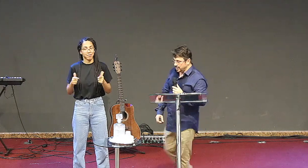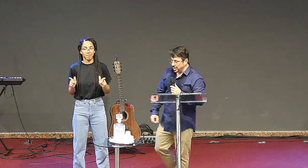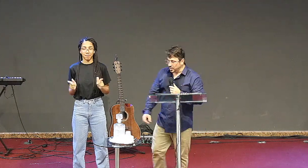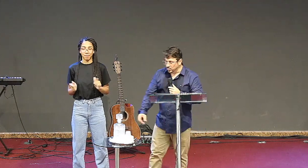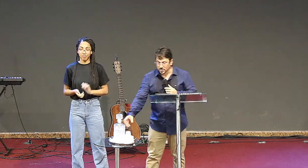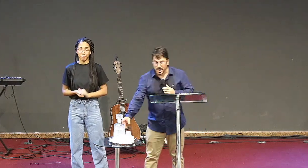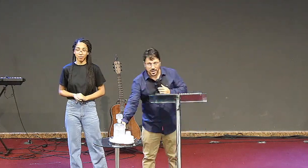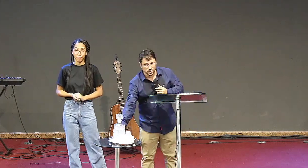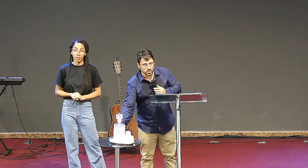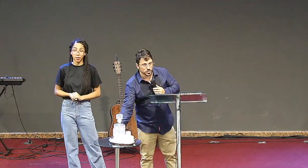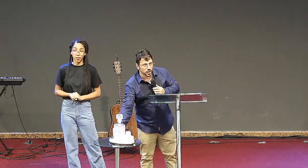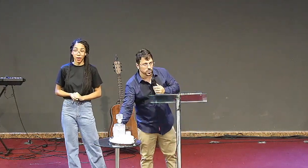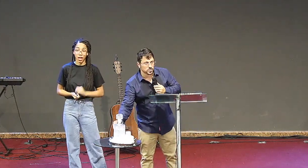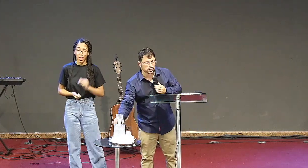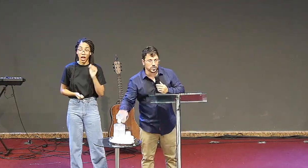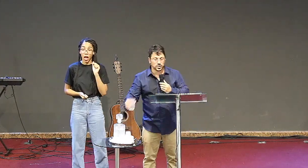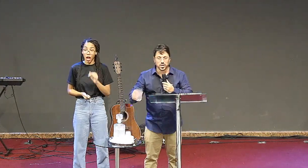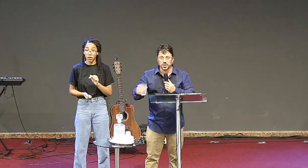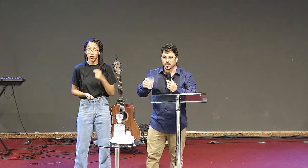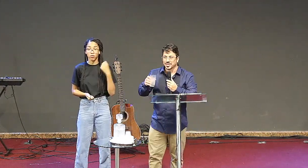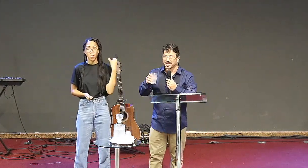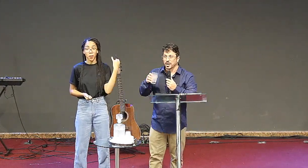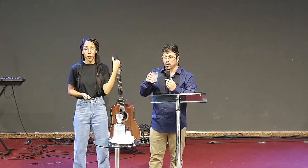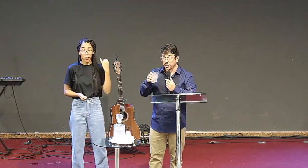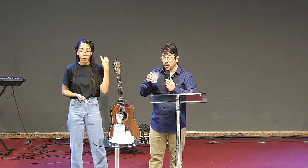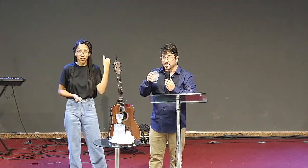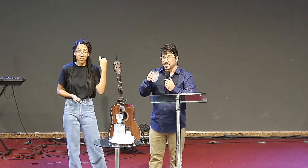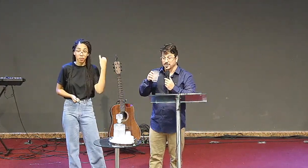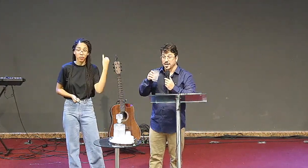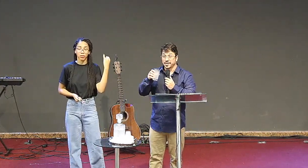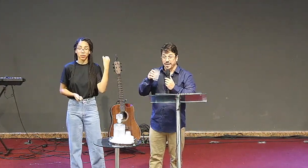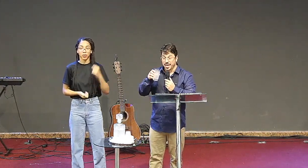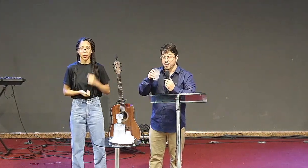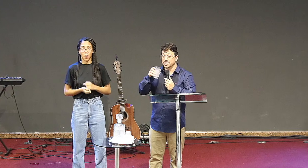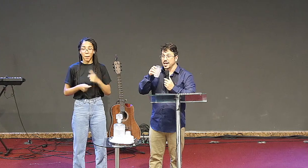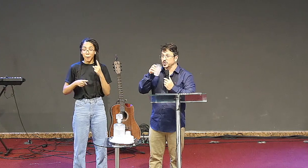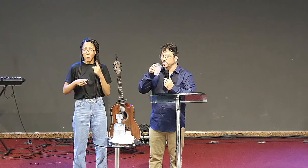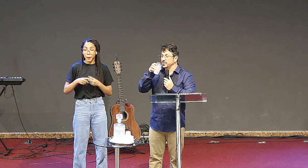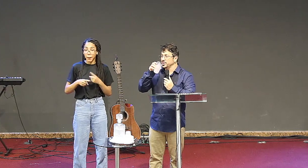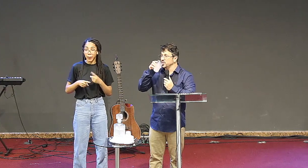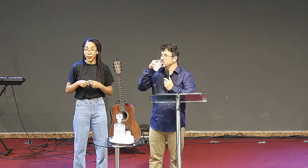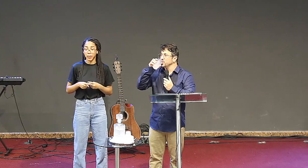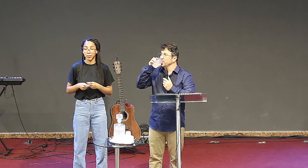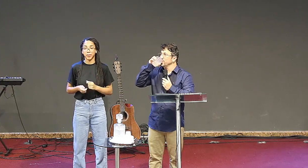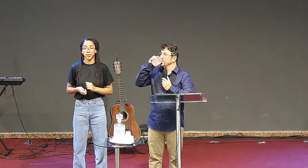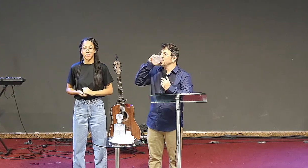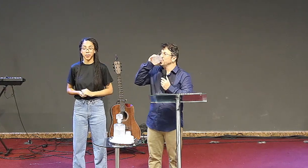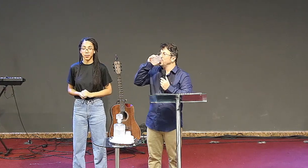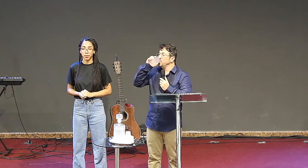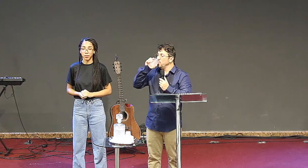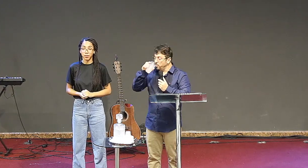isso é tão sério meus irmãos que o Senhor apresenta consequências terríveis a respeito disso